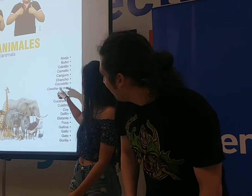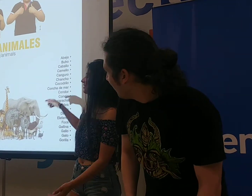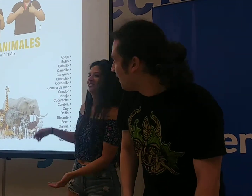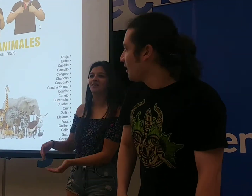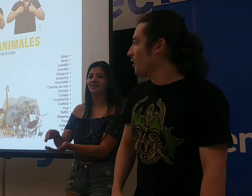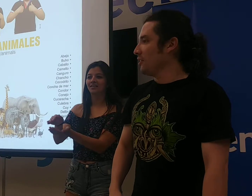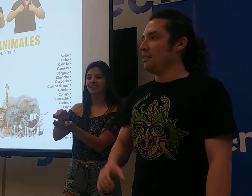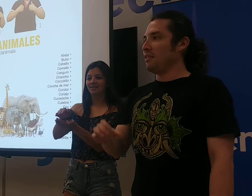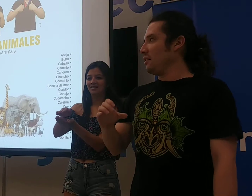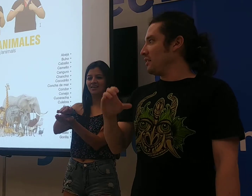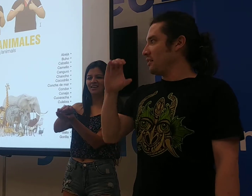Concha